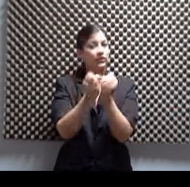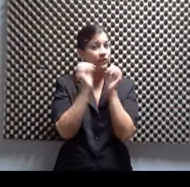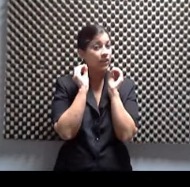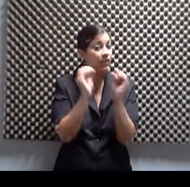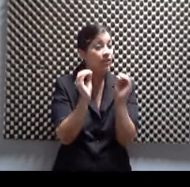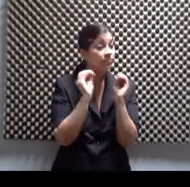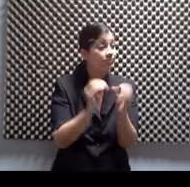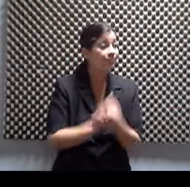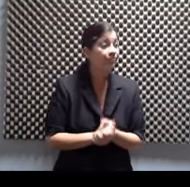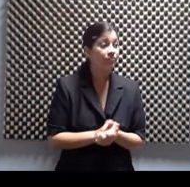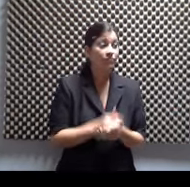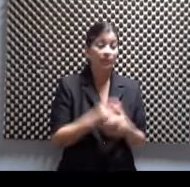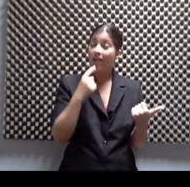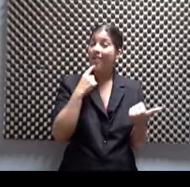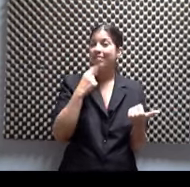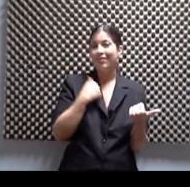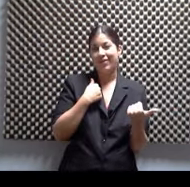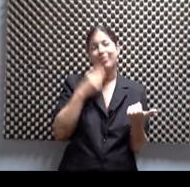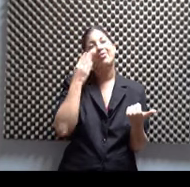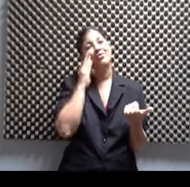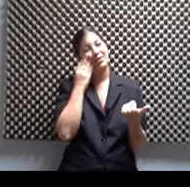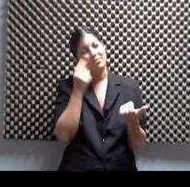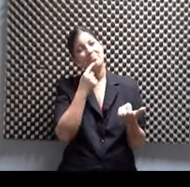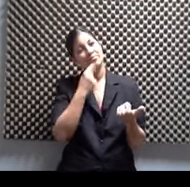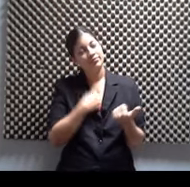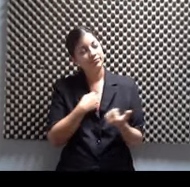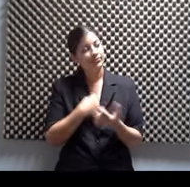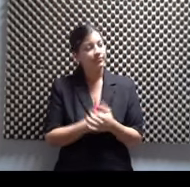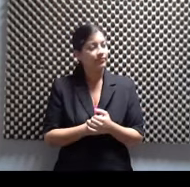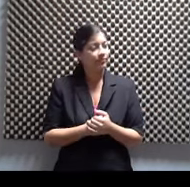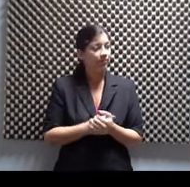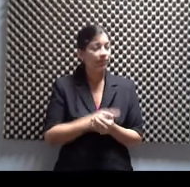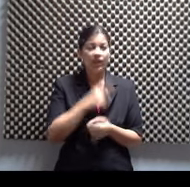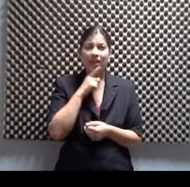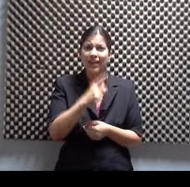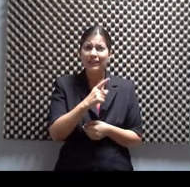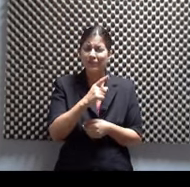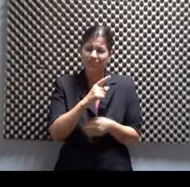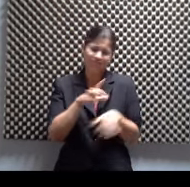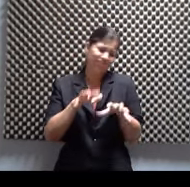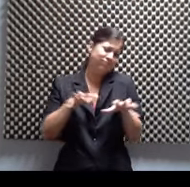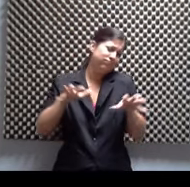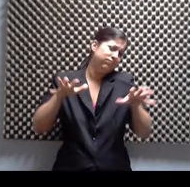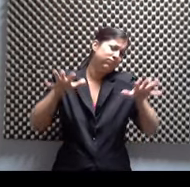lo contó, que bueno, me lo contaste en Facebook, que eso estaba, pero lleno, repleto, emocionado.